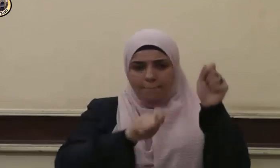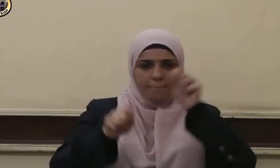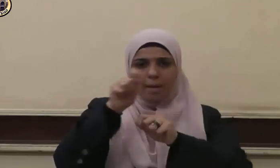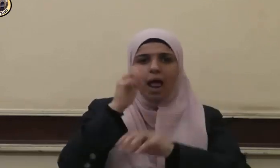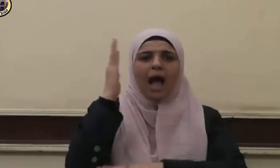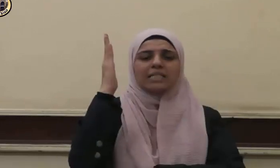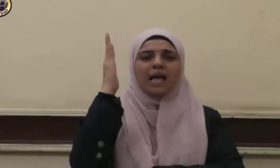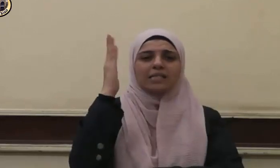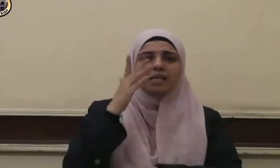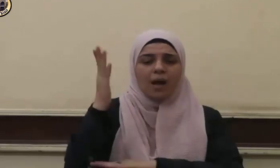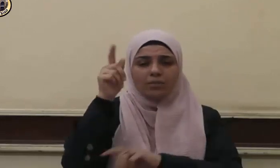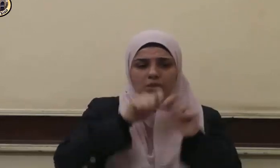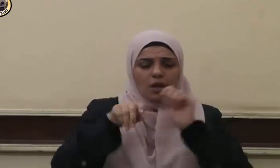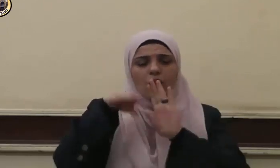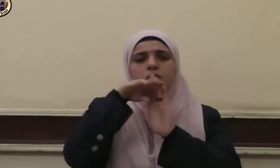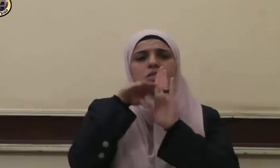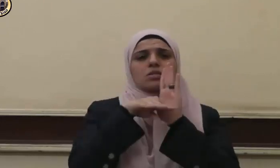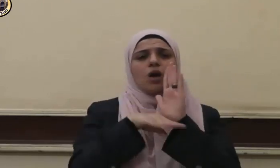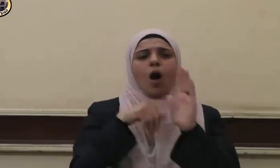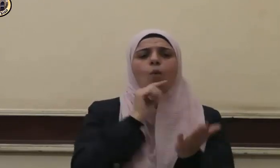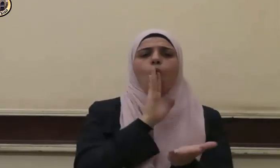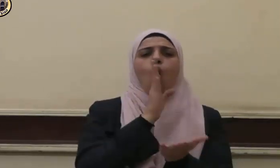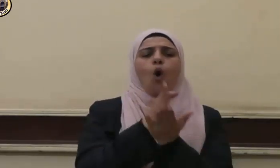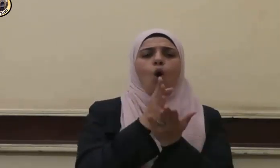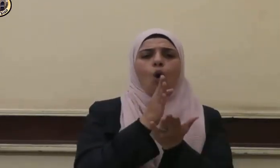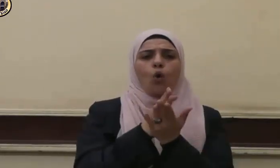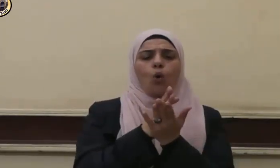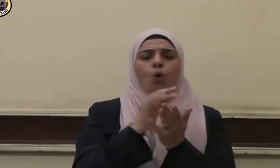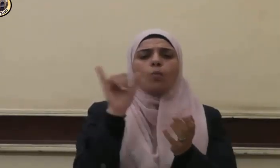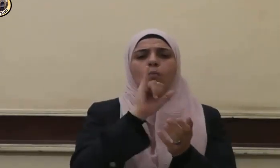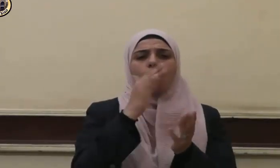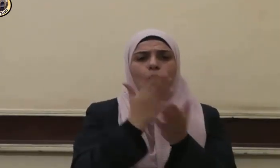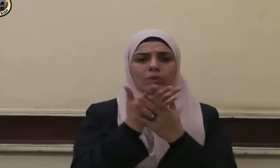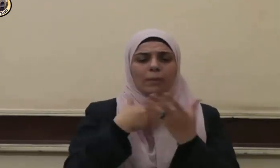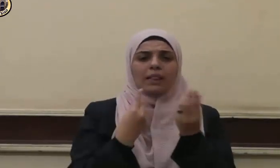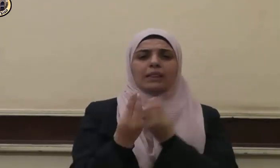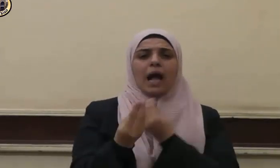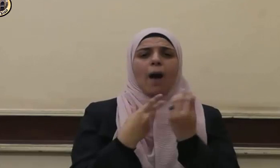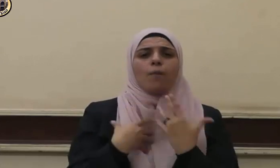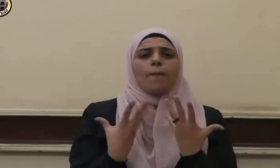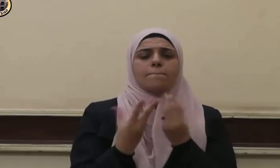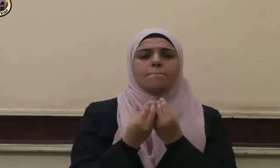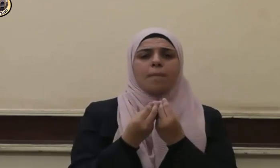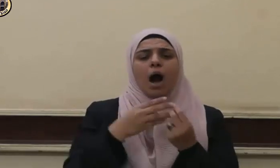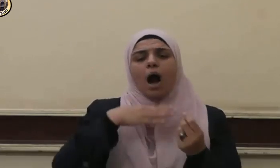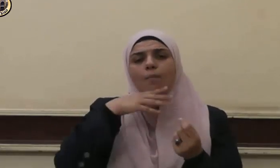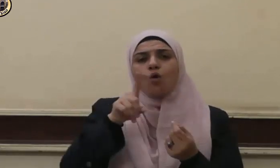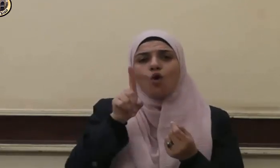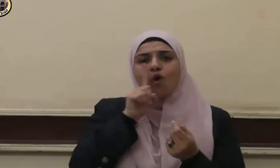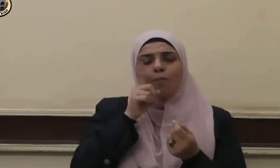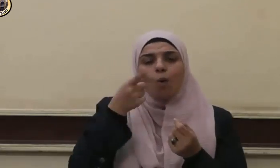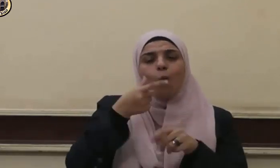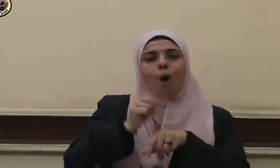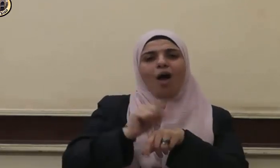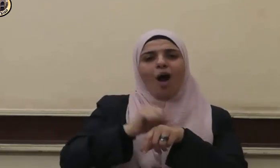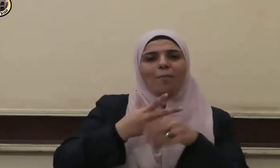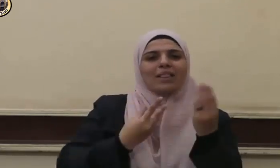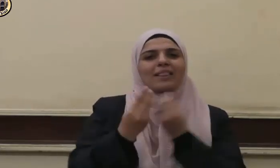قواعد وضوابط وحقوقا للتعامل مع الوالدين والأقربين